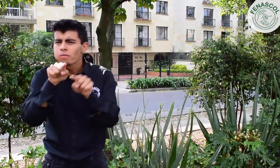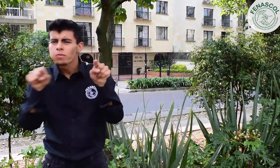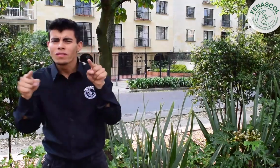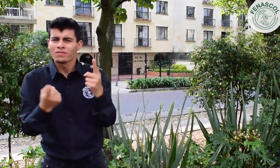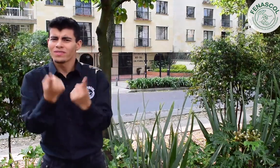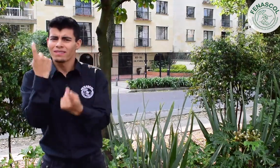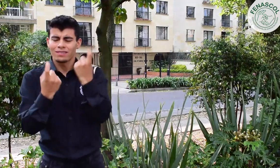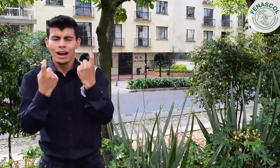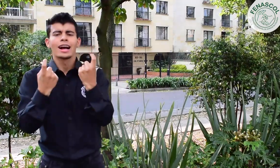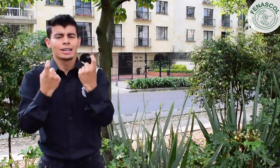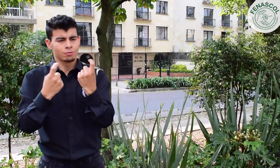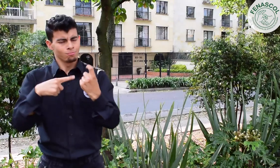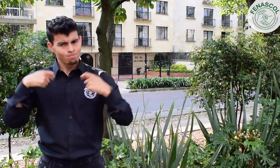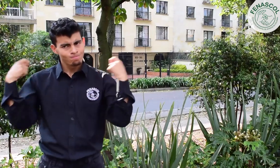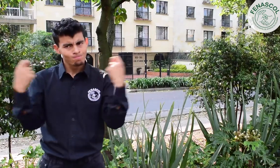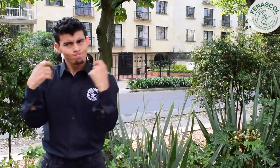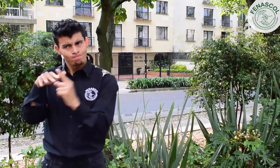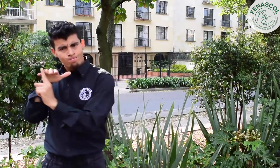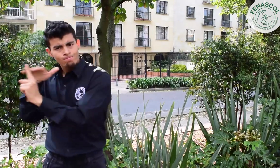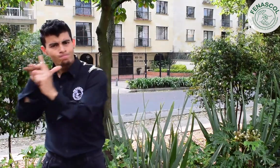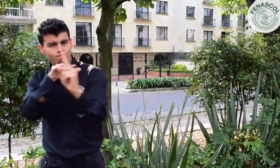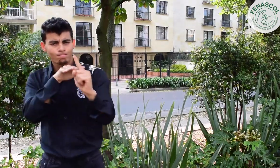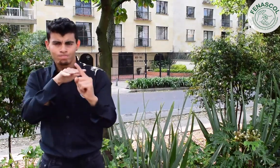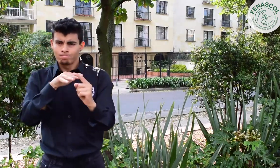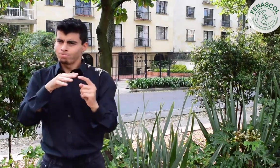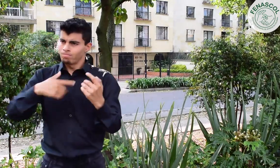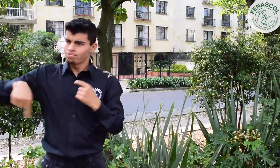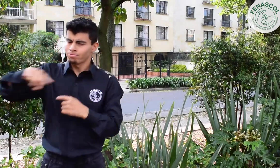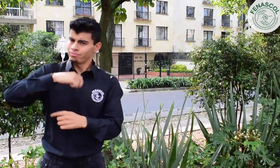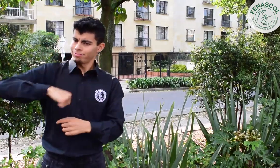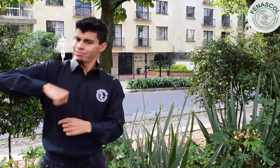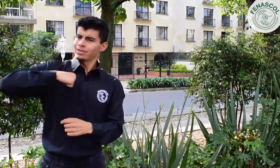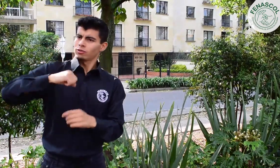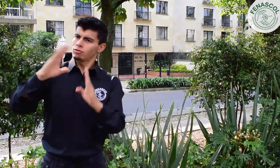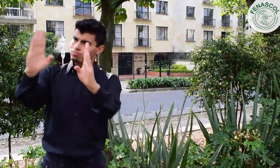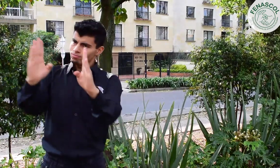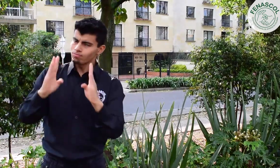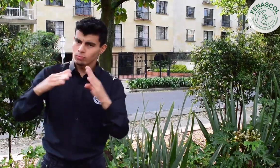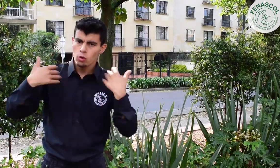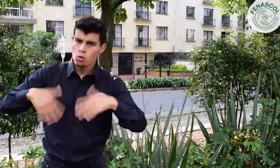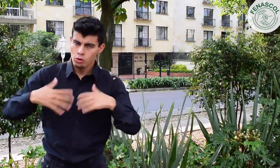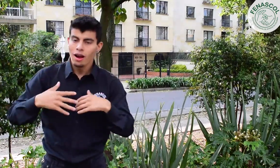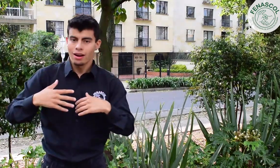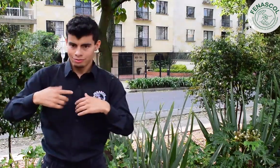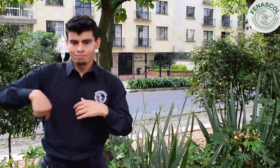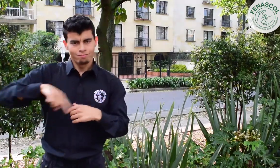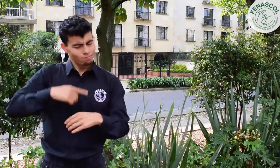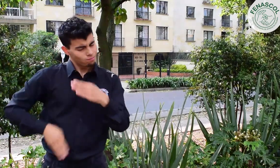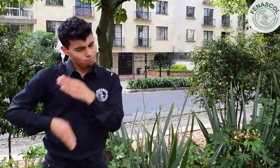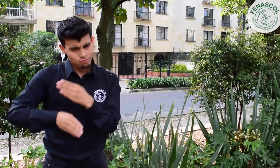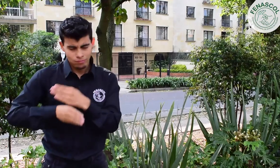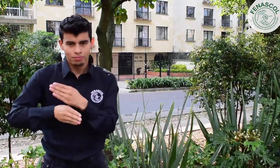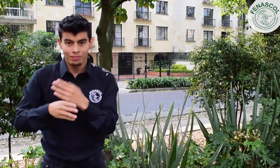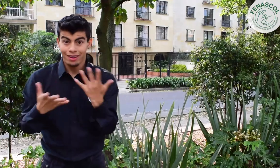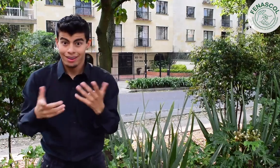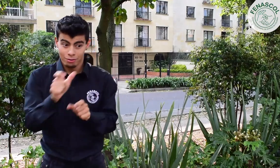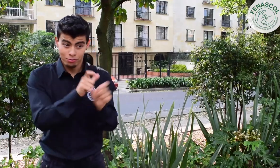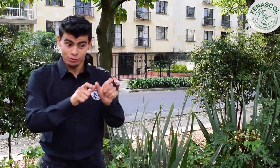falta, logremos que nos presten atención y el cumplimiento de nuestros derechos. Por eso, nuestra labor es seguir en alianza con las